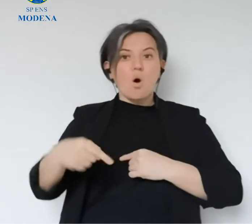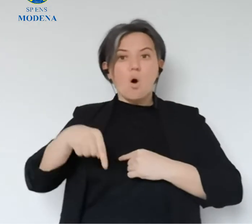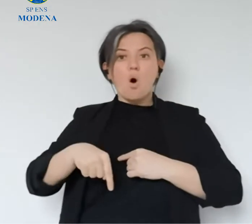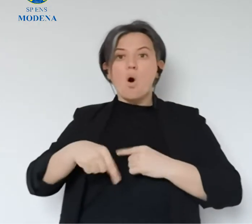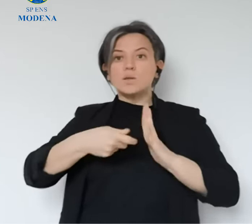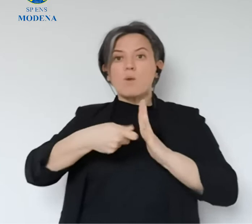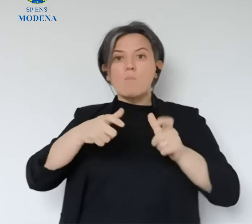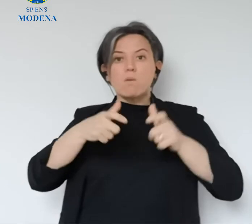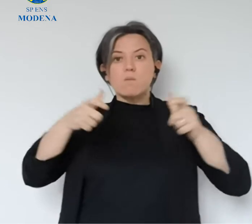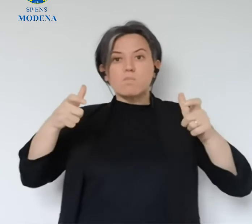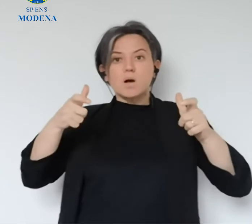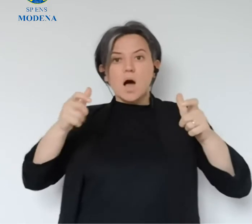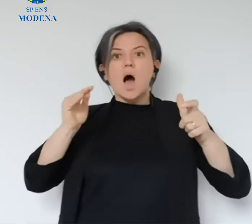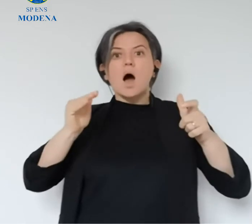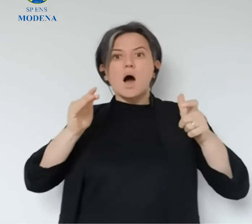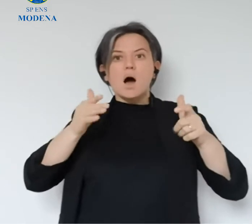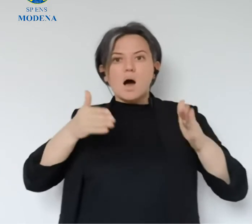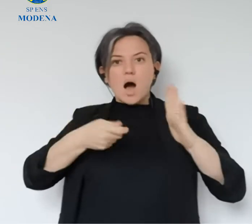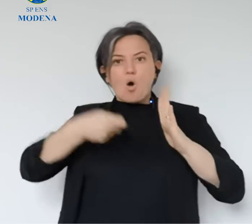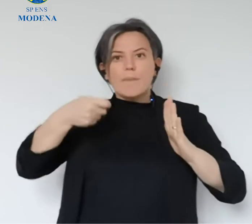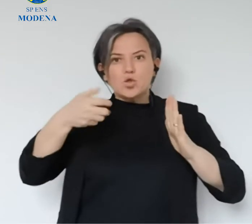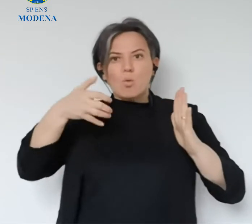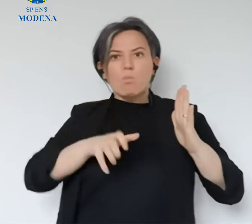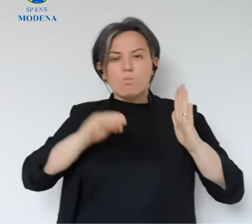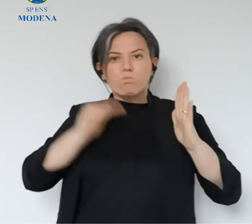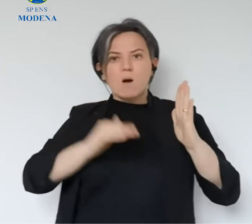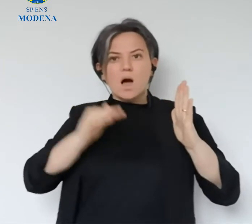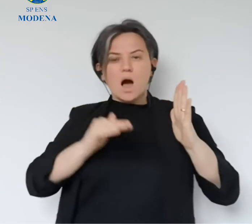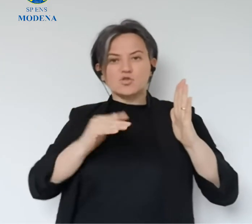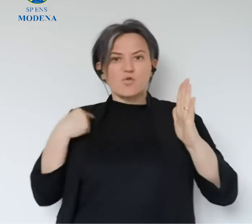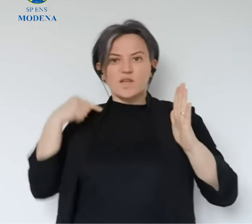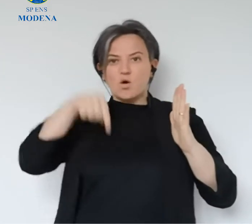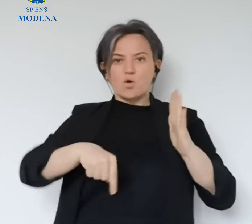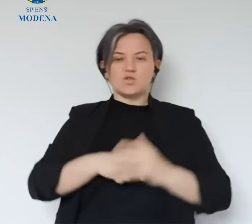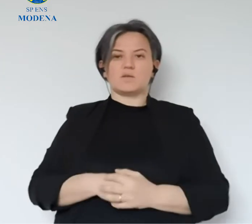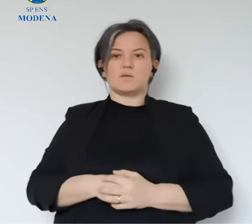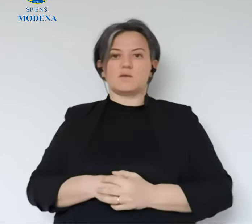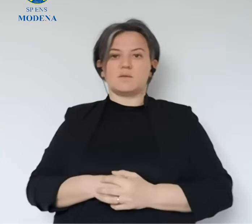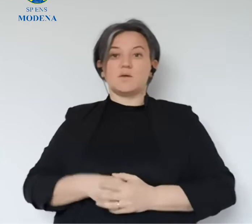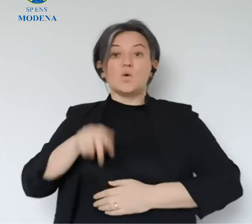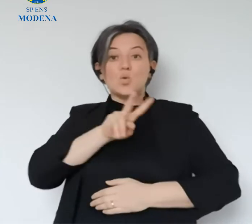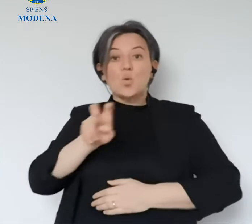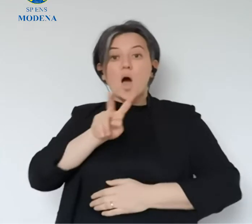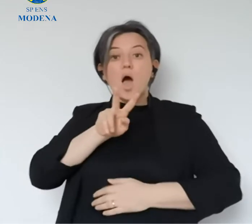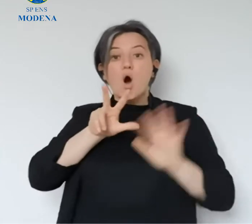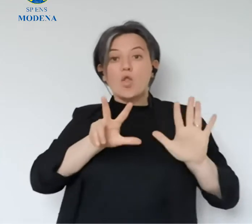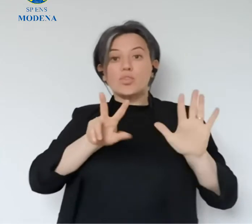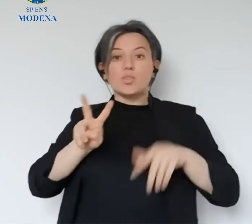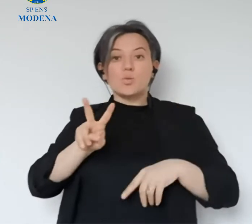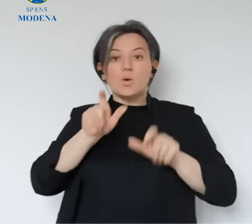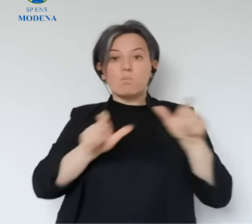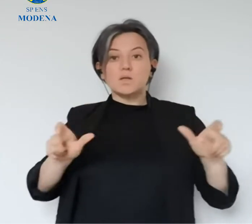all'1%, uno degli aumenti più bassi registrati dall'inizio della pandemia, un segnale